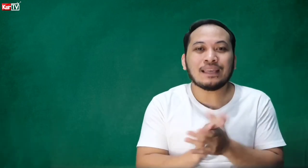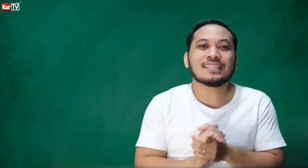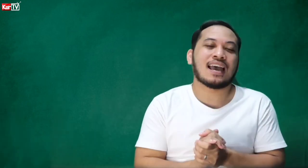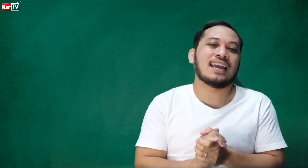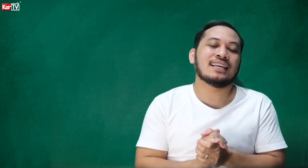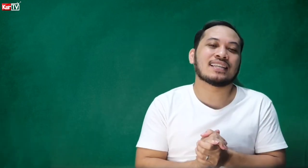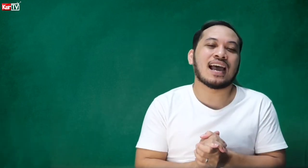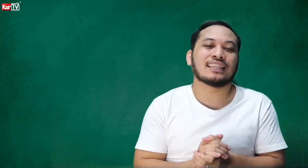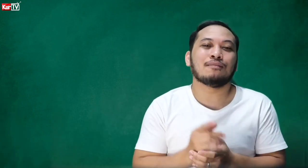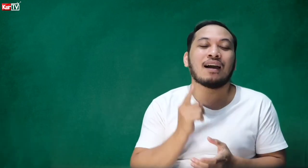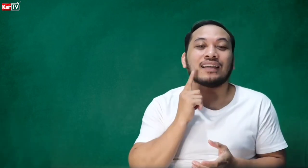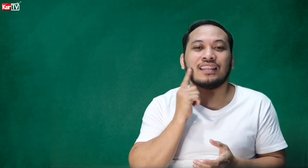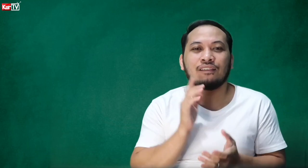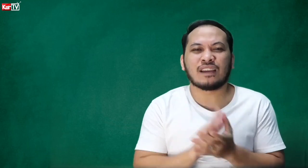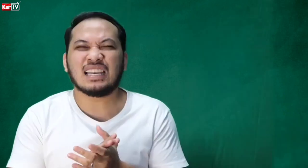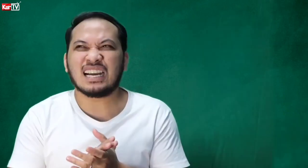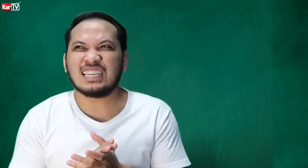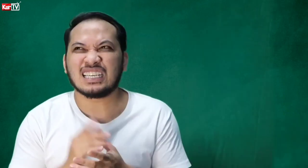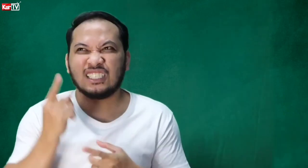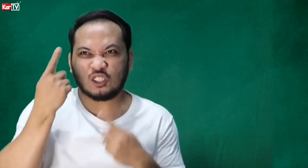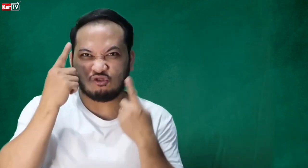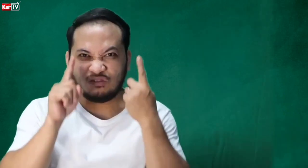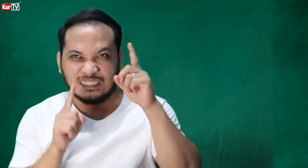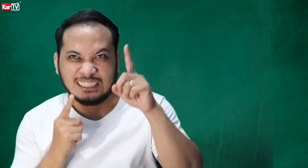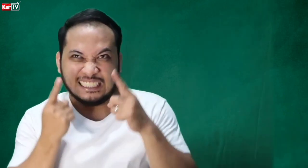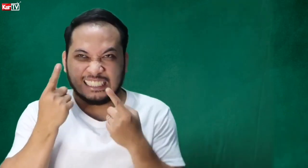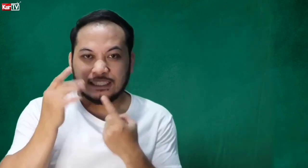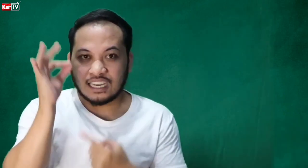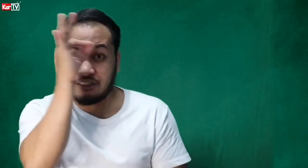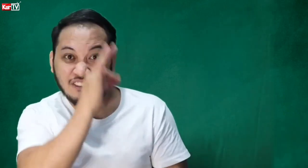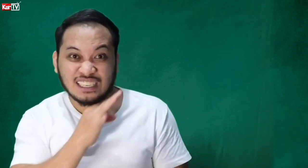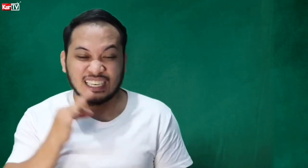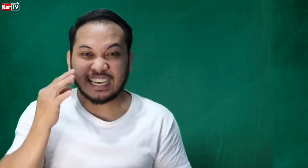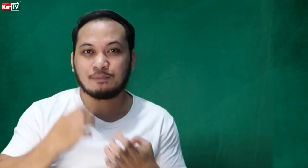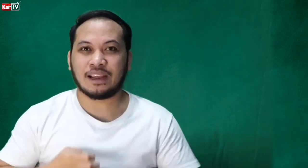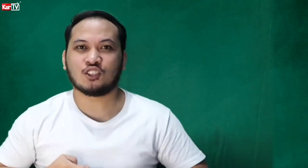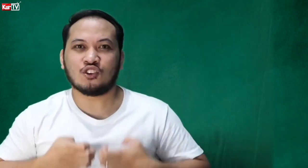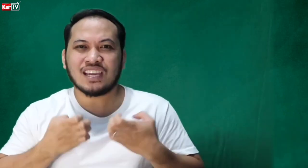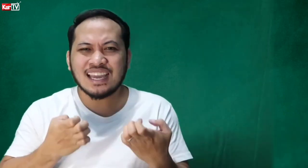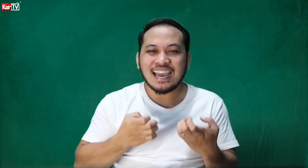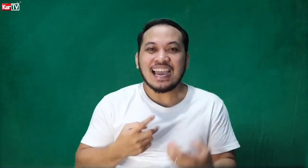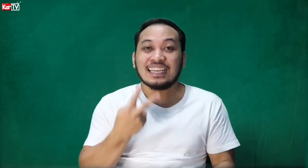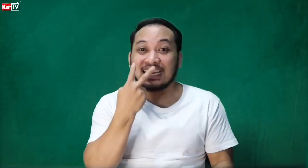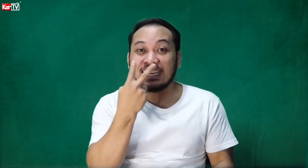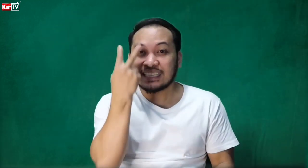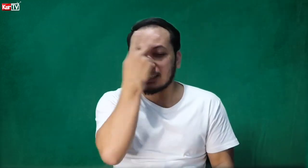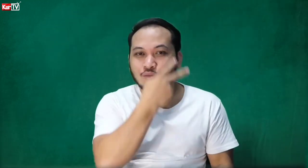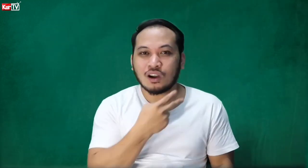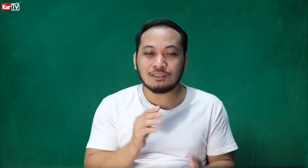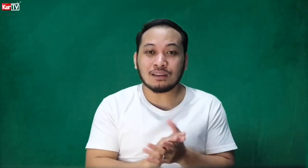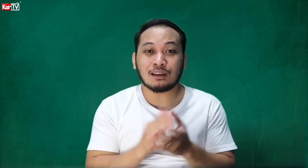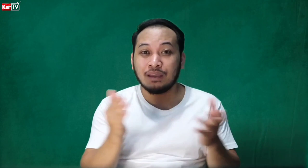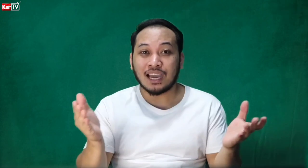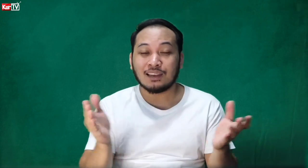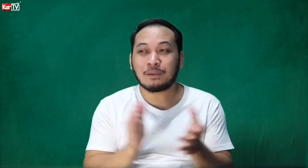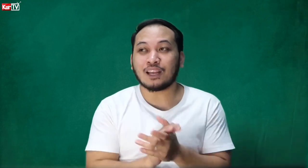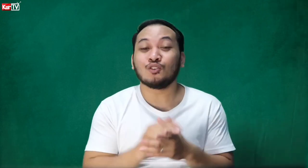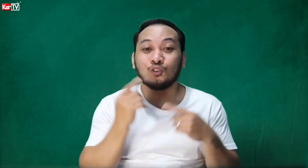mensahe sa ating mga deaf, kailangan lang yung naka-facial expression yan. Nakikita sa mukha, diba? Sabi nga nila, parang yung